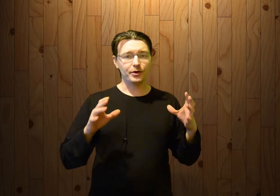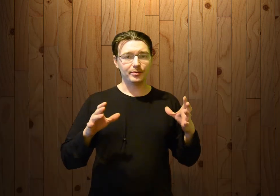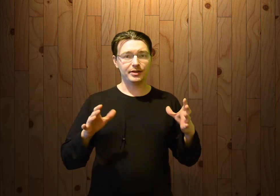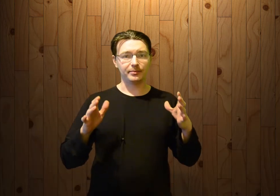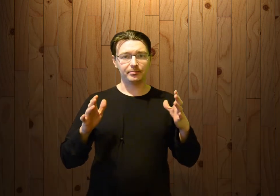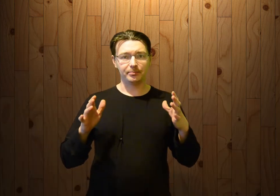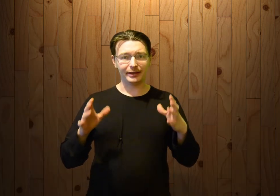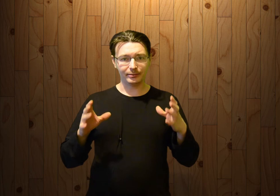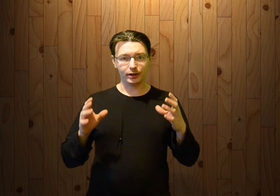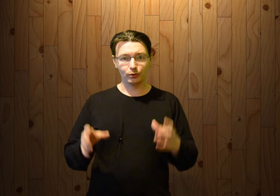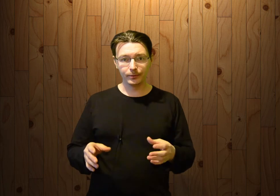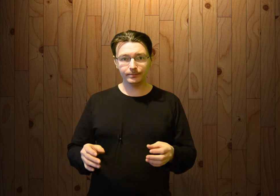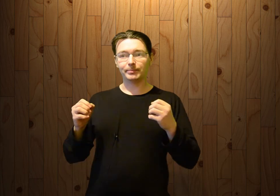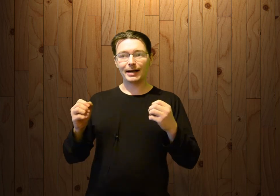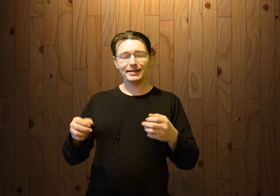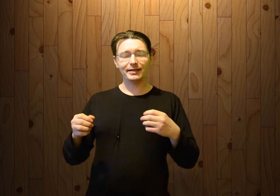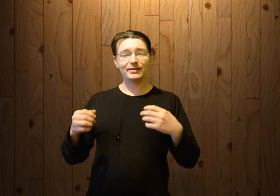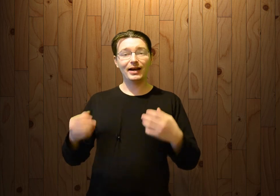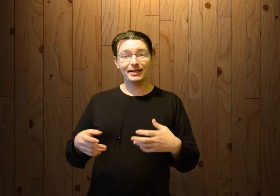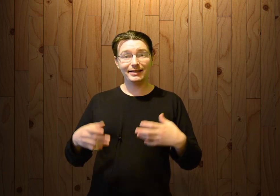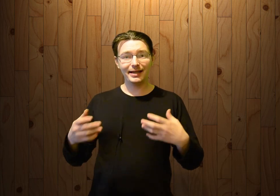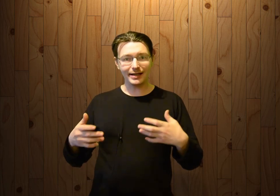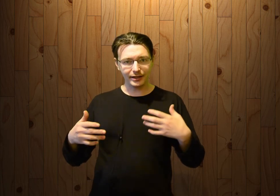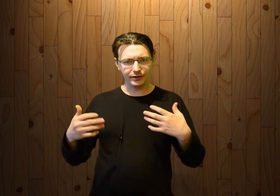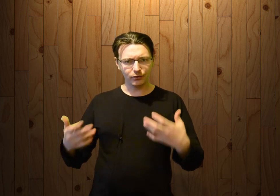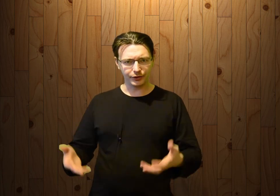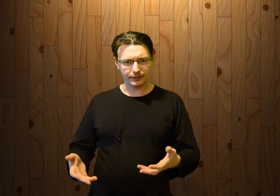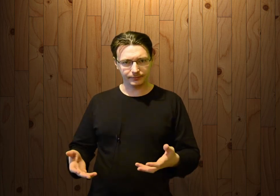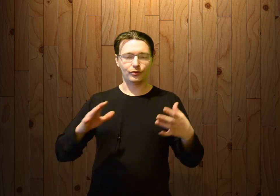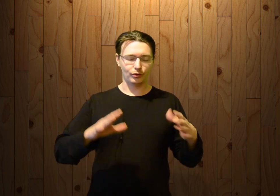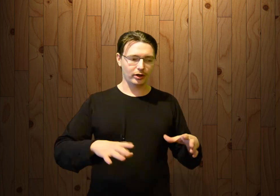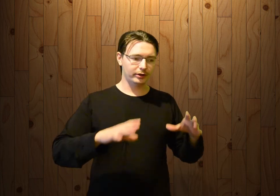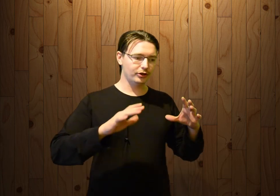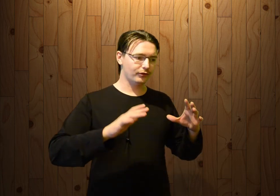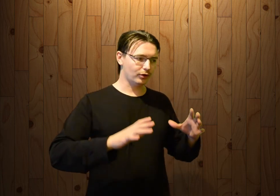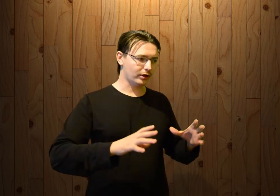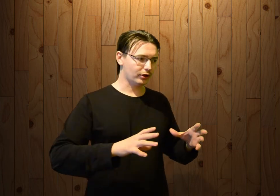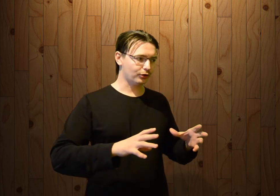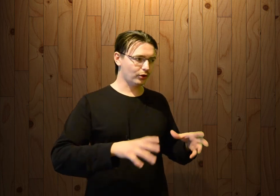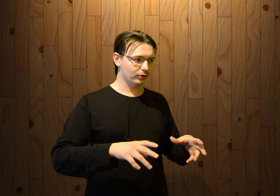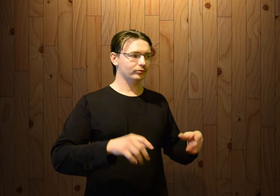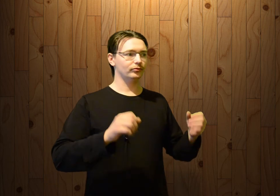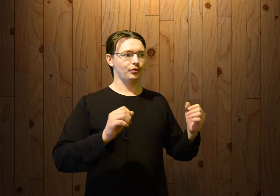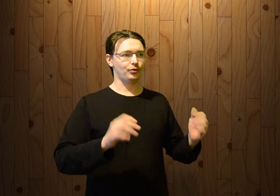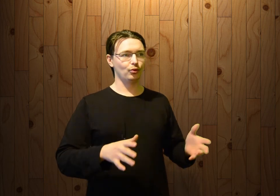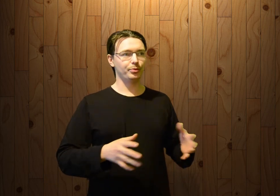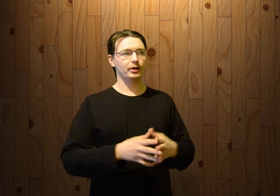1985 году, праздник назвали День Оленевода. Все отлично, все хорошо, все супер.